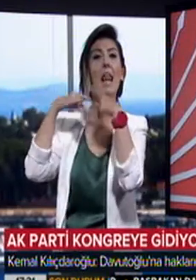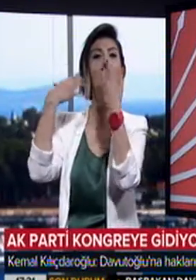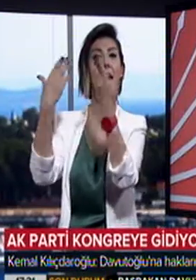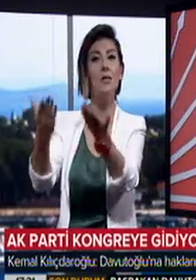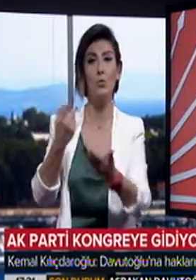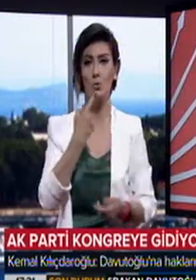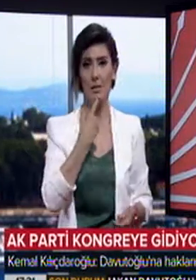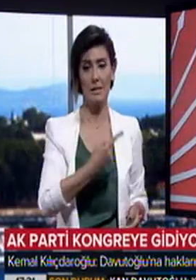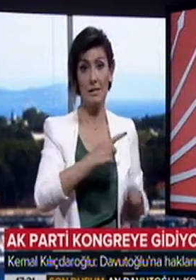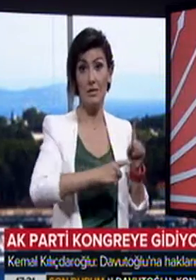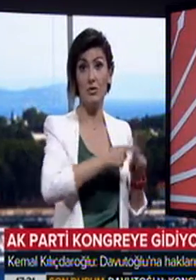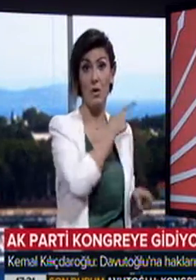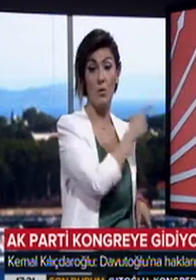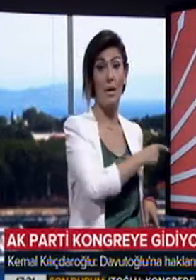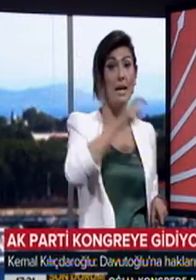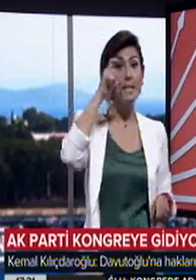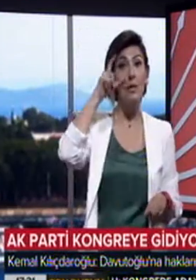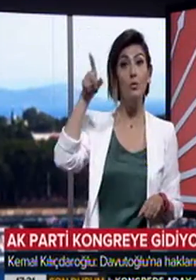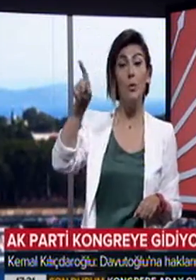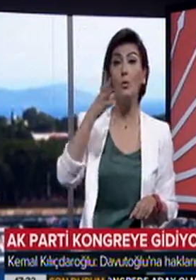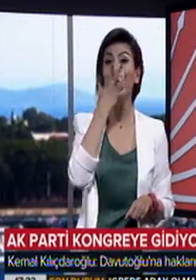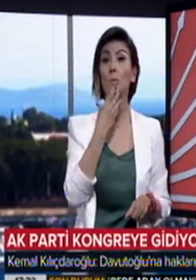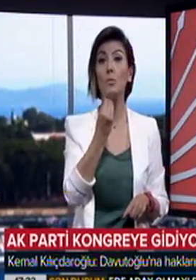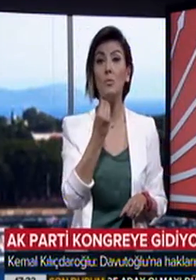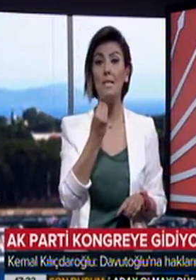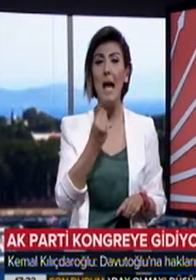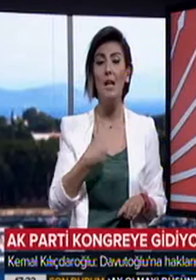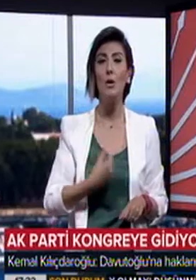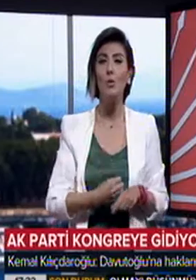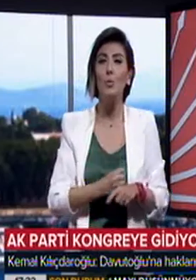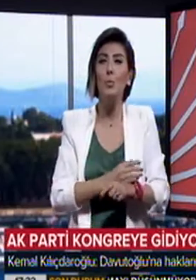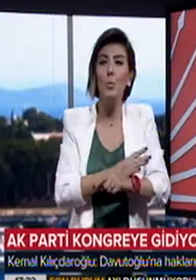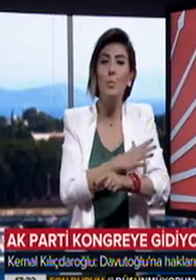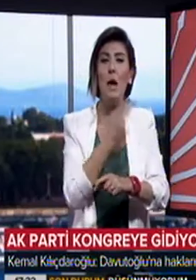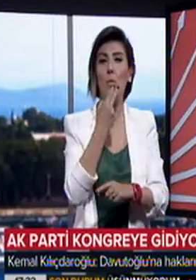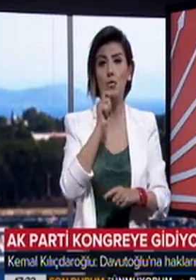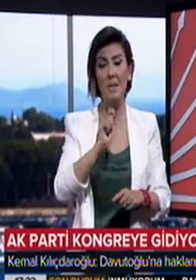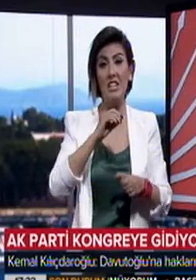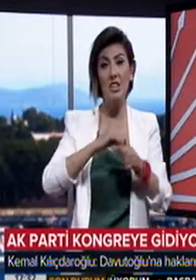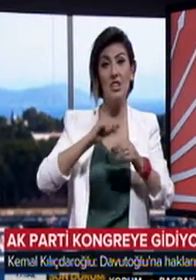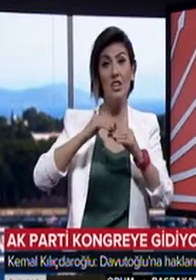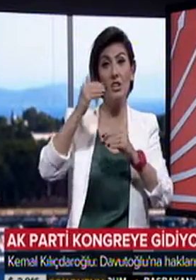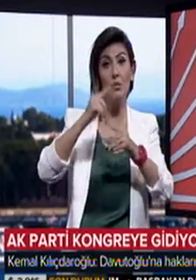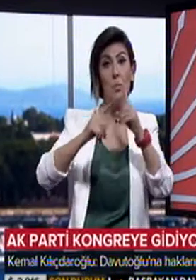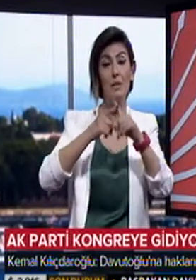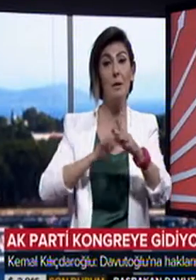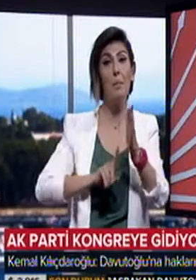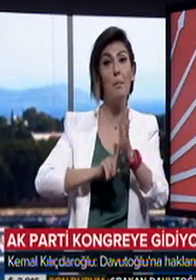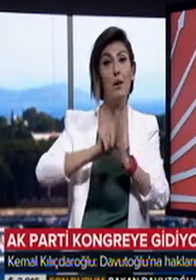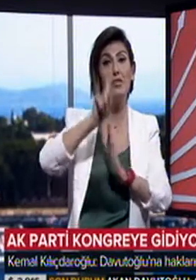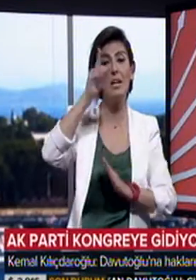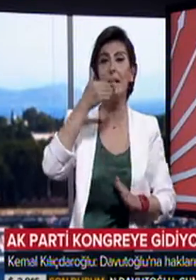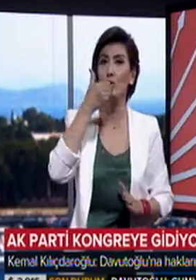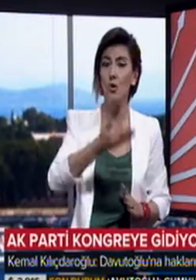ediyoruz dedi. Kemal Kılıçdaroğlu, Davutoğlu güzel, duygusal konuşma yaptı. İç-dış politika başarılarını